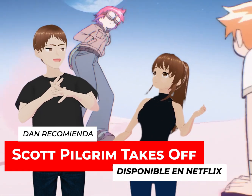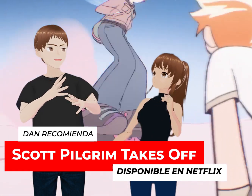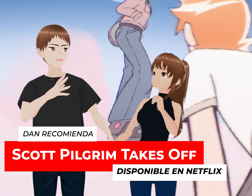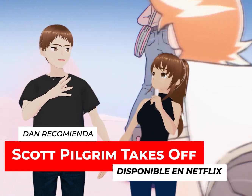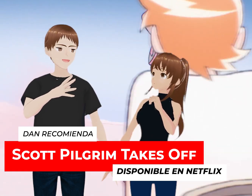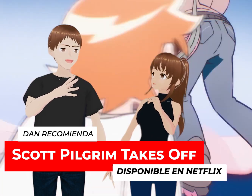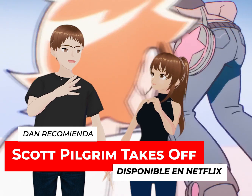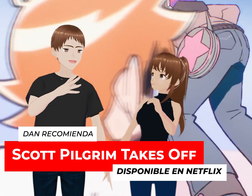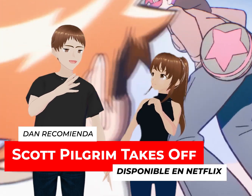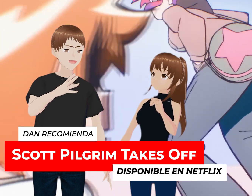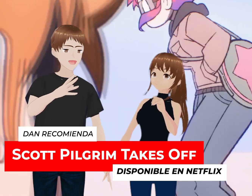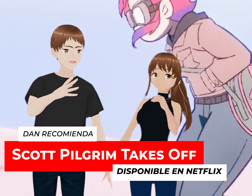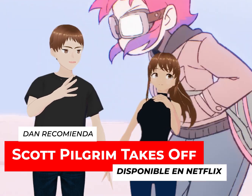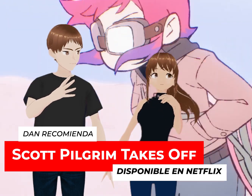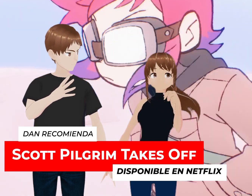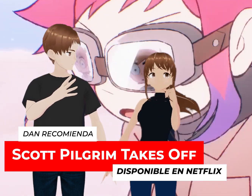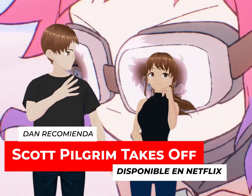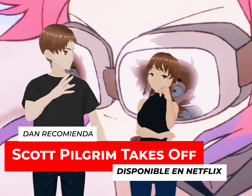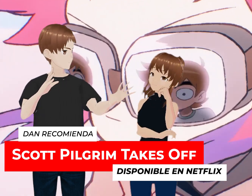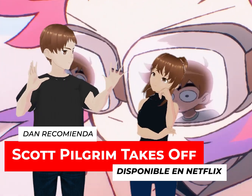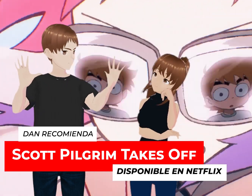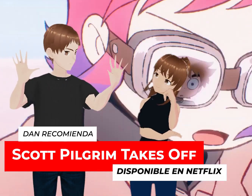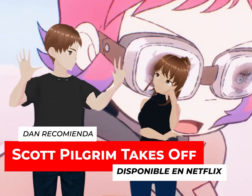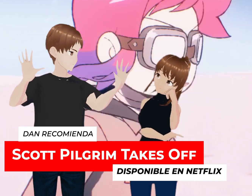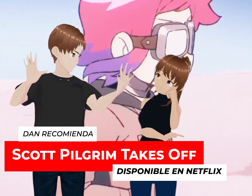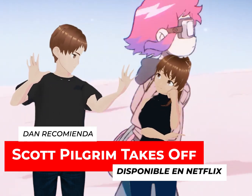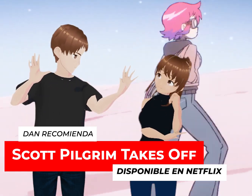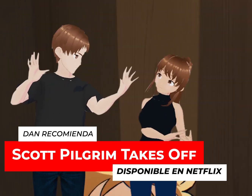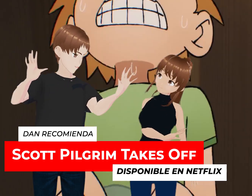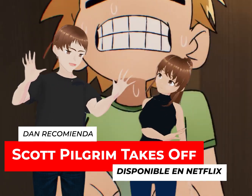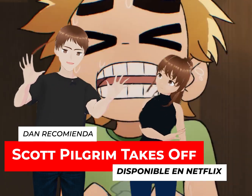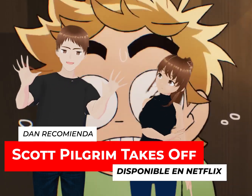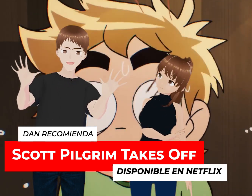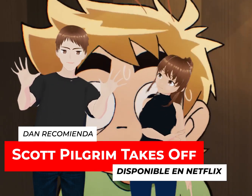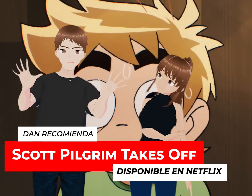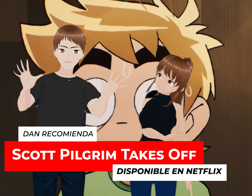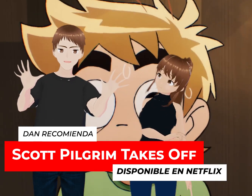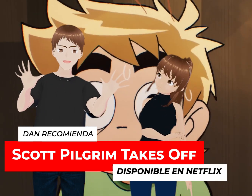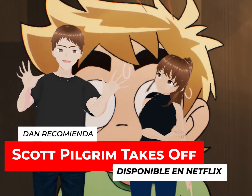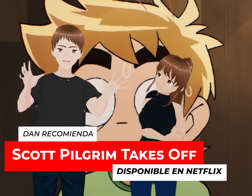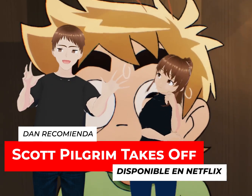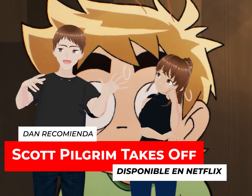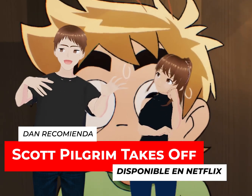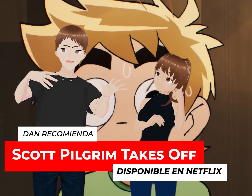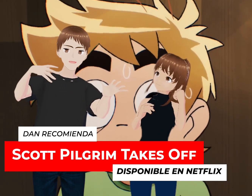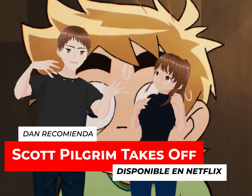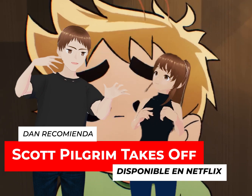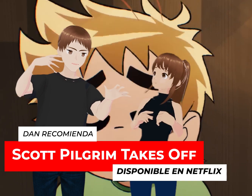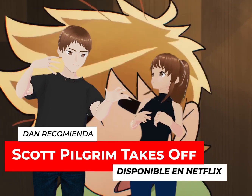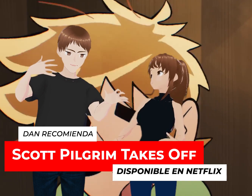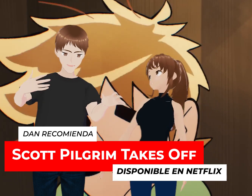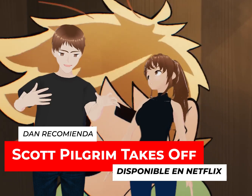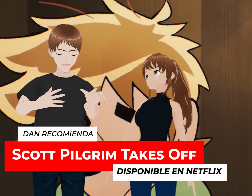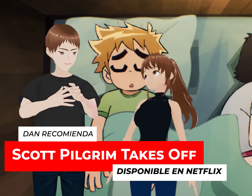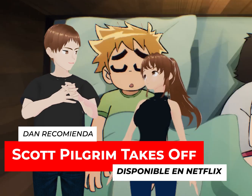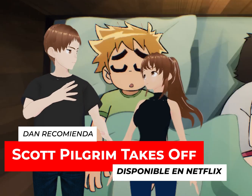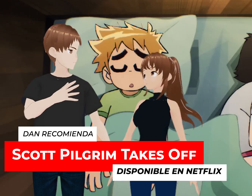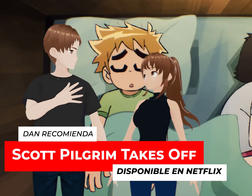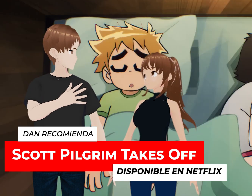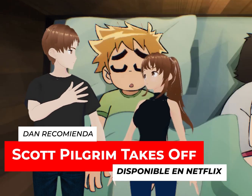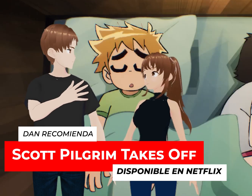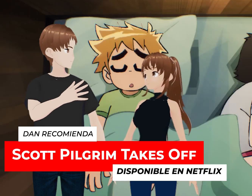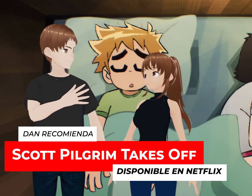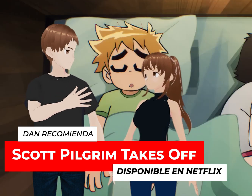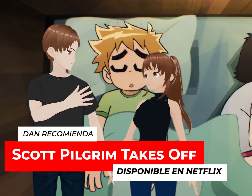de repente se tiene que encontrar con un reto fabuloso. Fabuloso. Resulta que para poder ser el nuevo novio de esta chica,